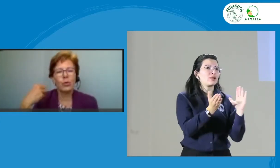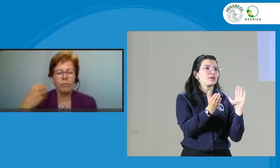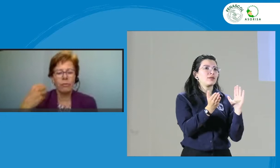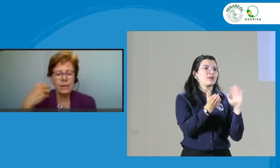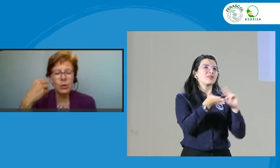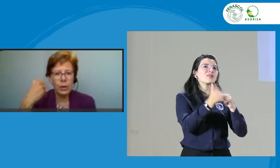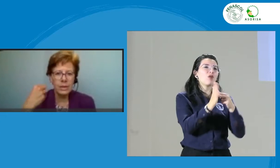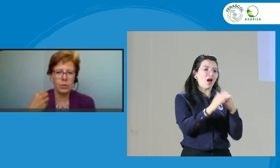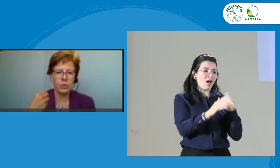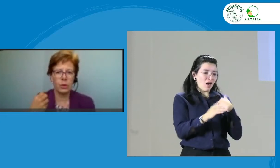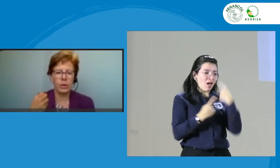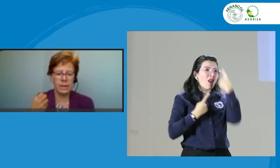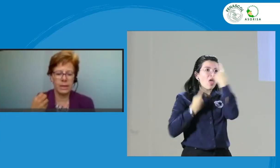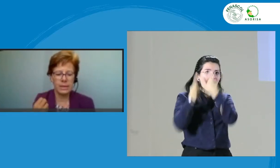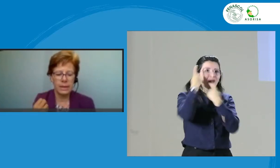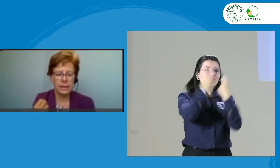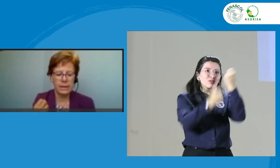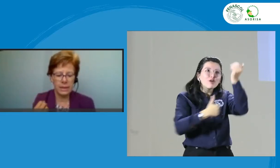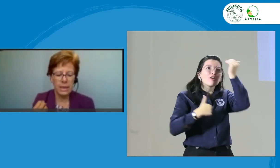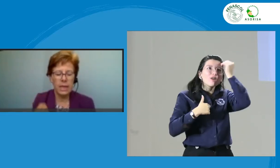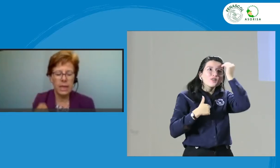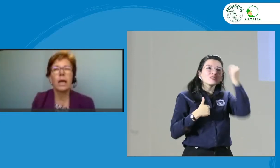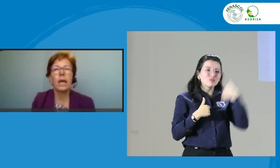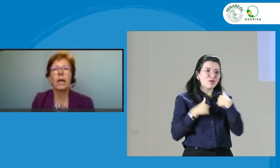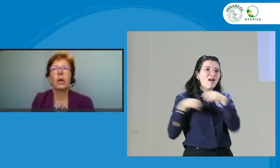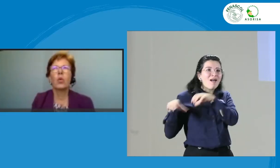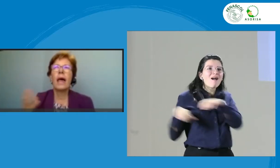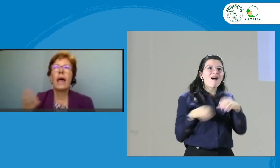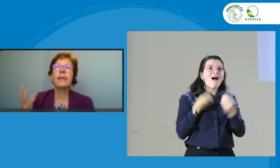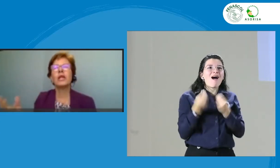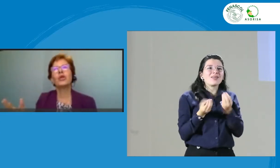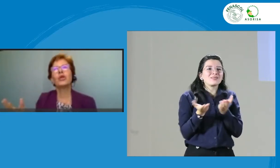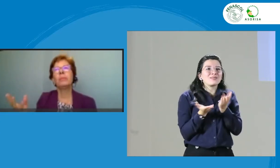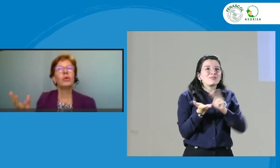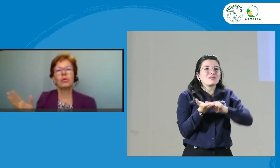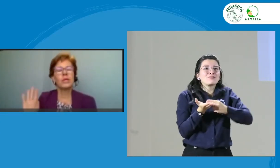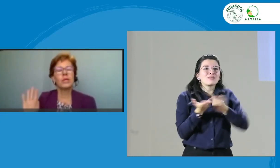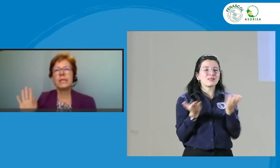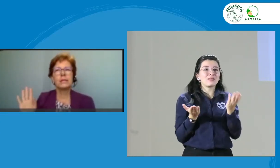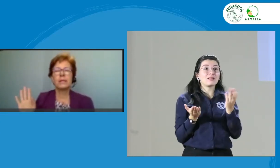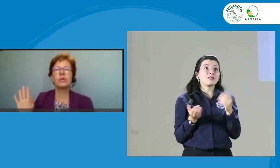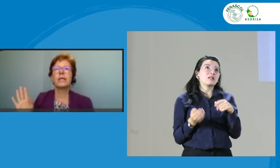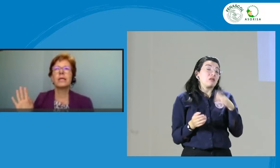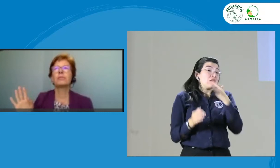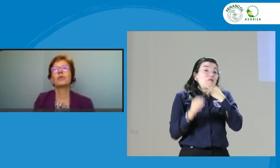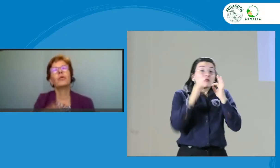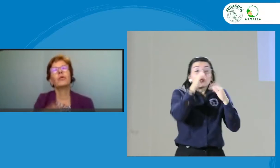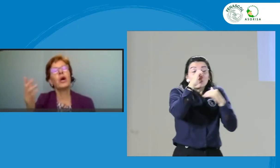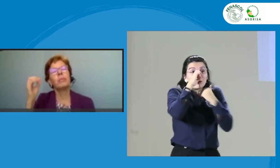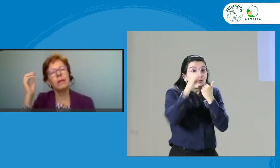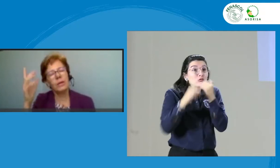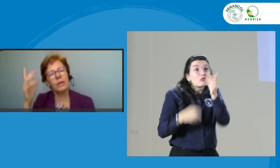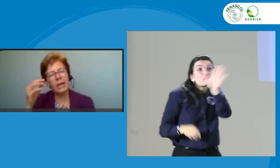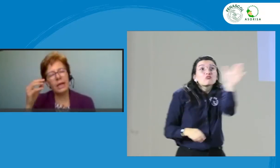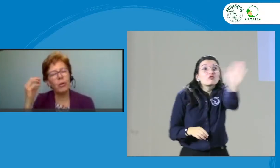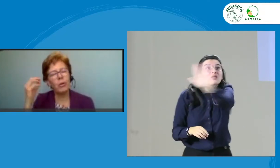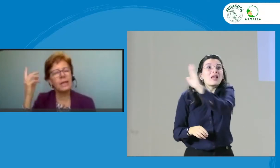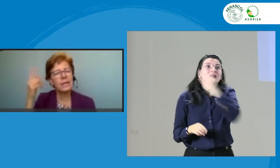reflexioné sobre lo que hice, ¿sí? Cada día yo termino, yo no sé si les pasa a ustedes, pero yo me voy a dormir y me quedo pensando,